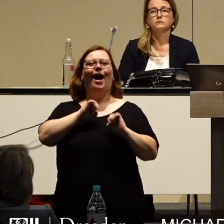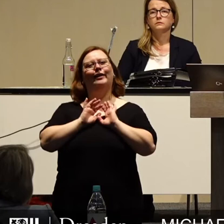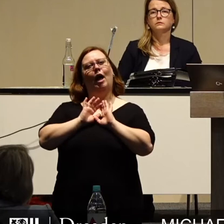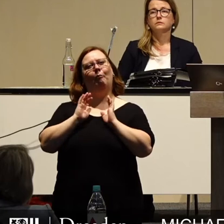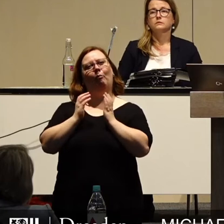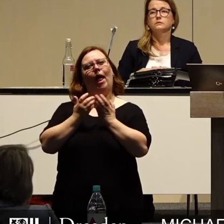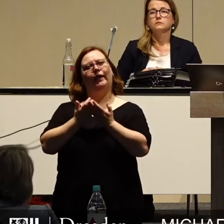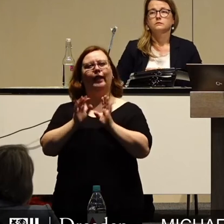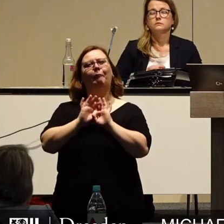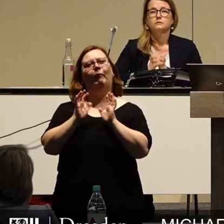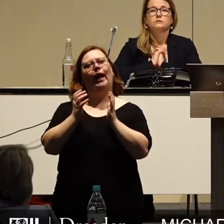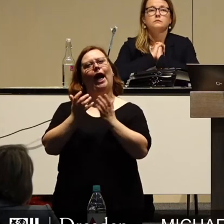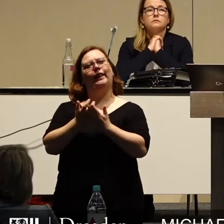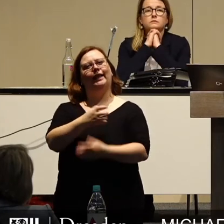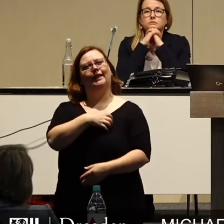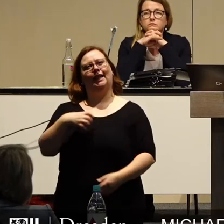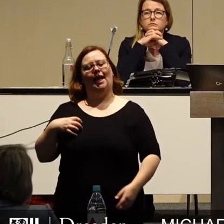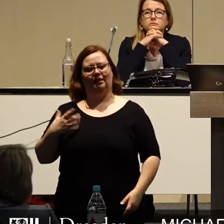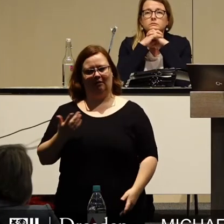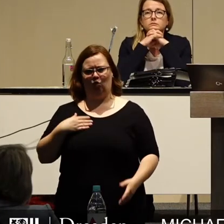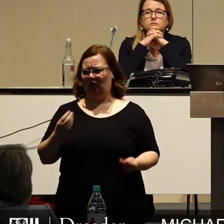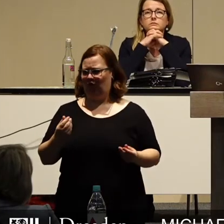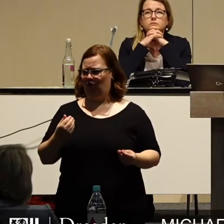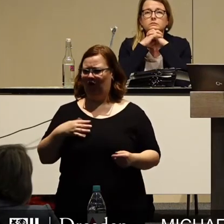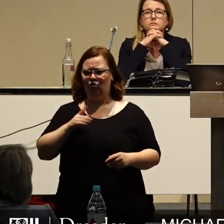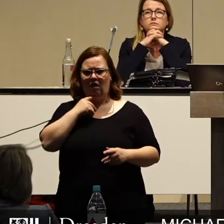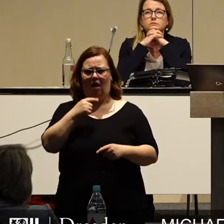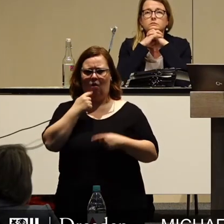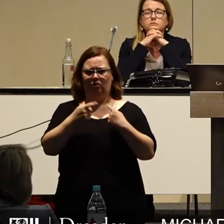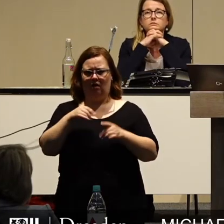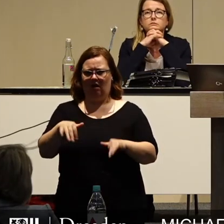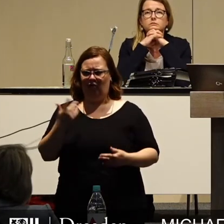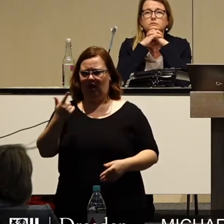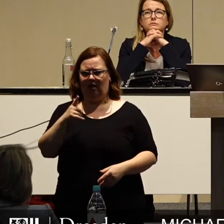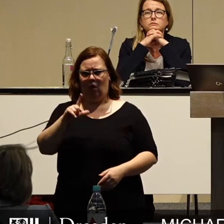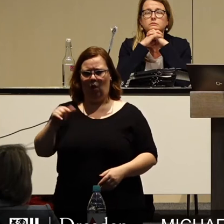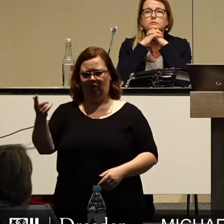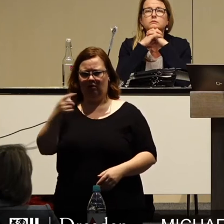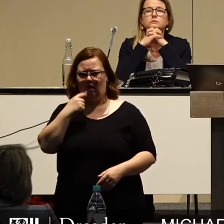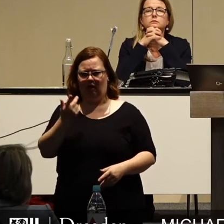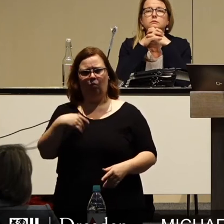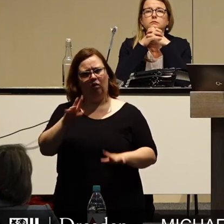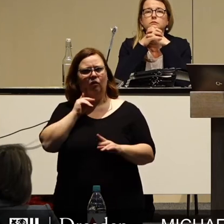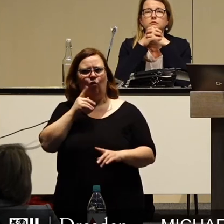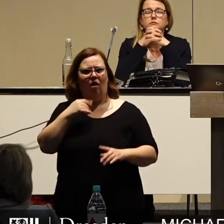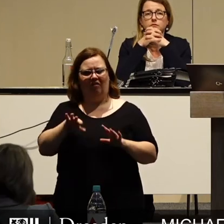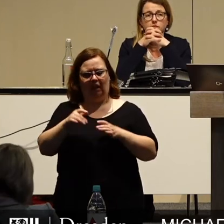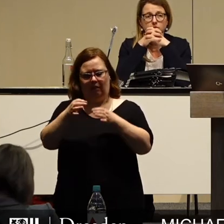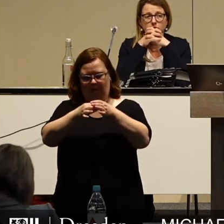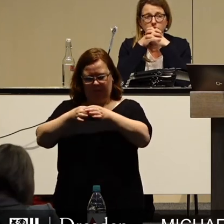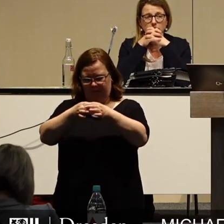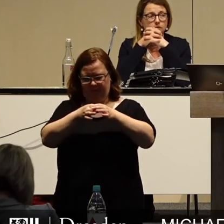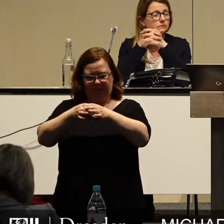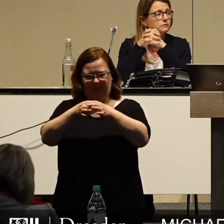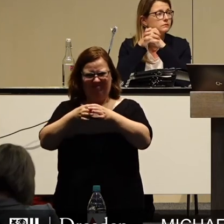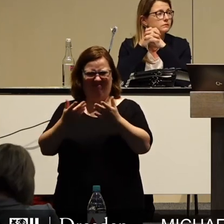Planet Dresden, das zumindest habe ich gedacht, als ich die Aussagen von Herrn Blöthner gehört habe und eigentlich auch